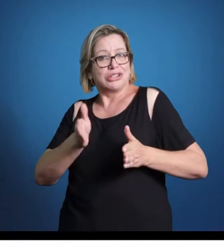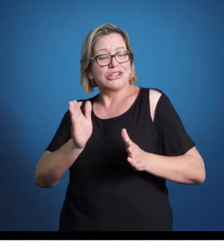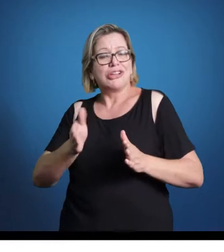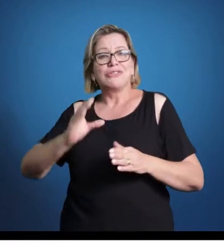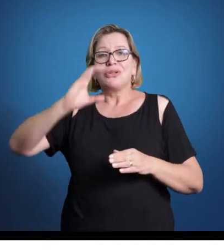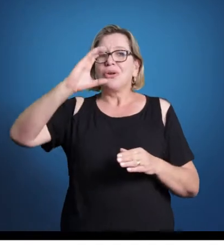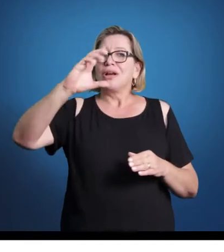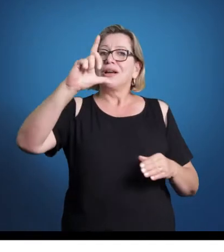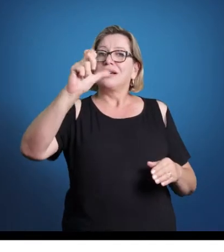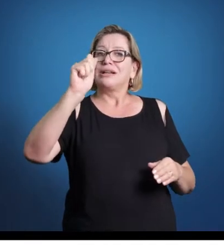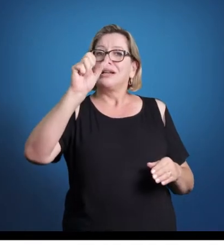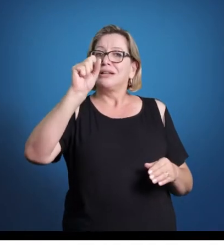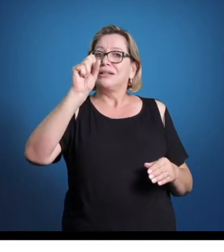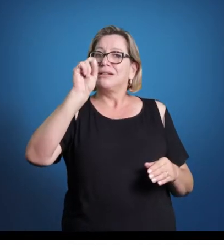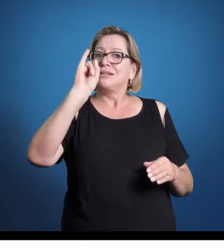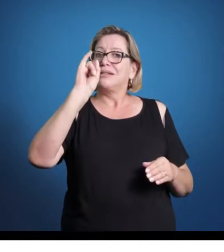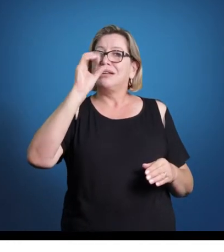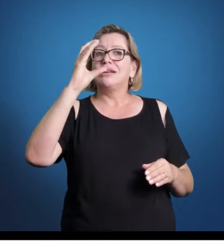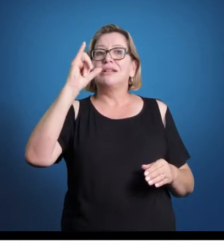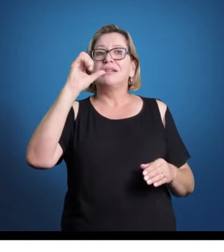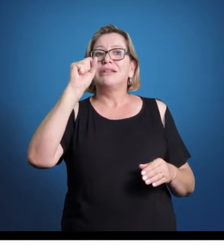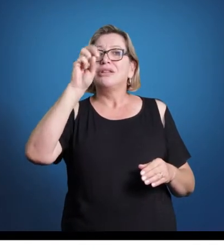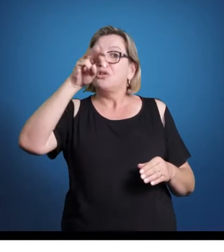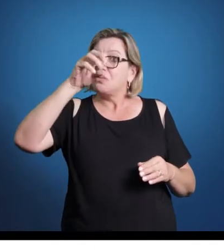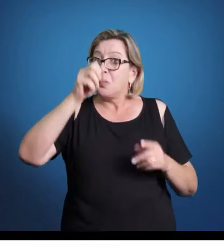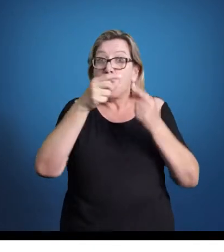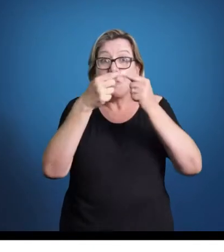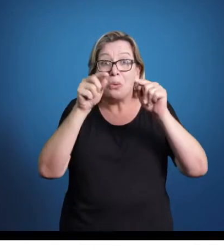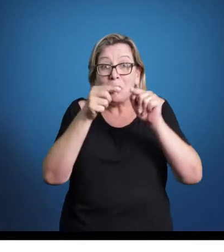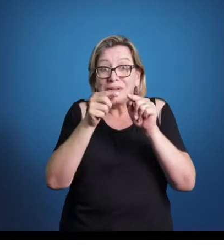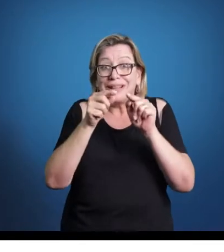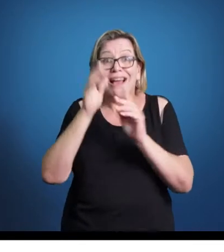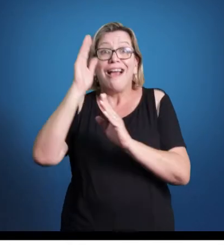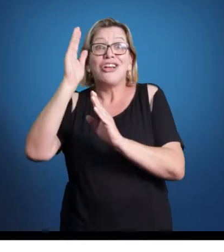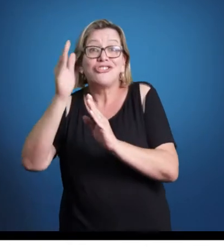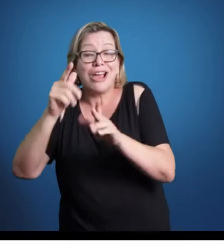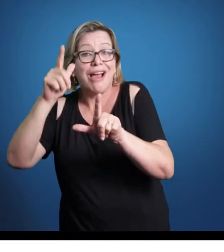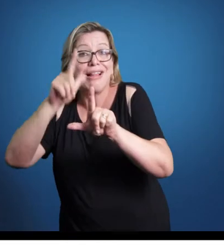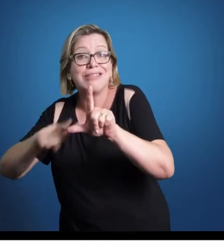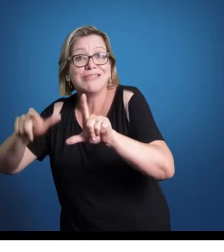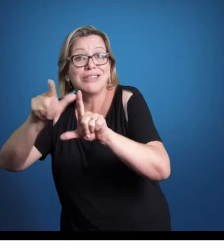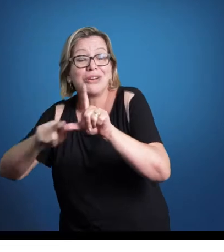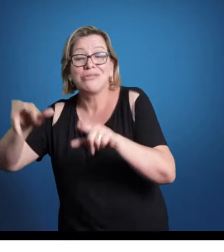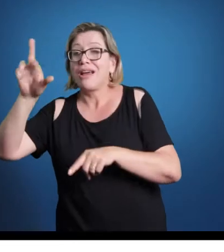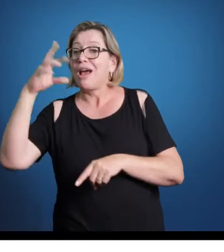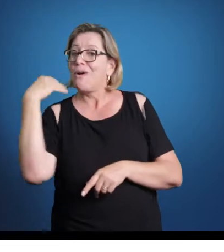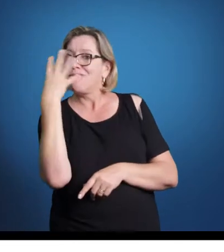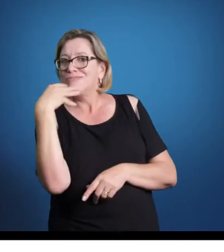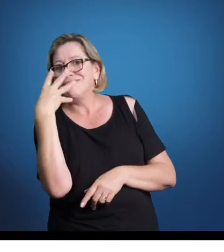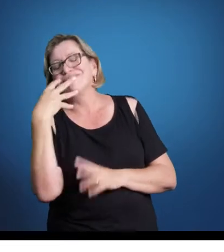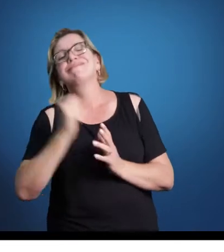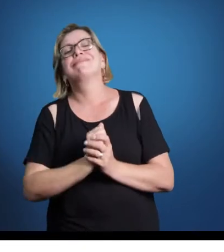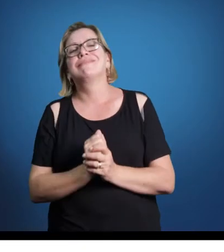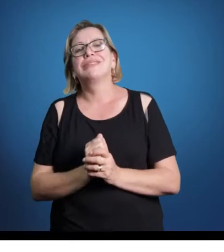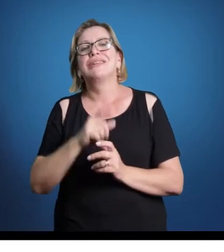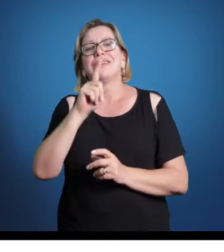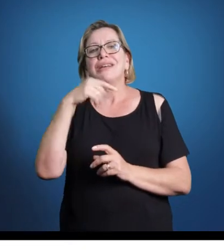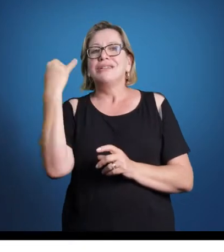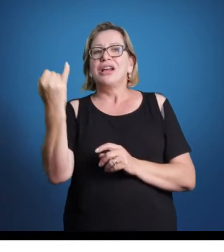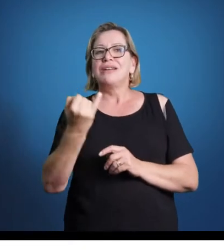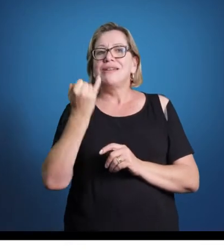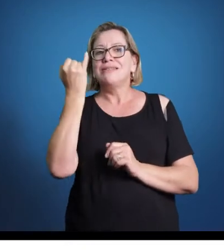o classicismo da música acontece quando já é romantismo na literatura, entre outras coisas. Então é importante